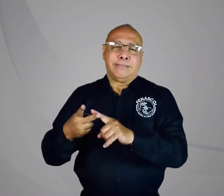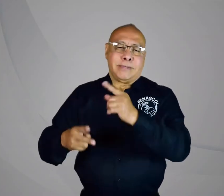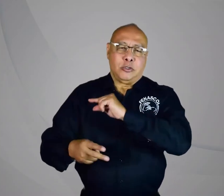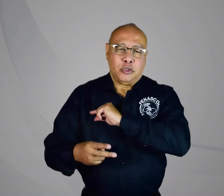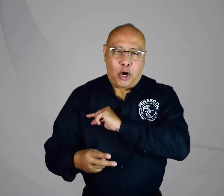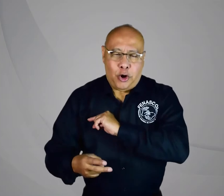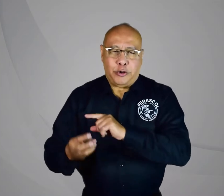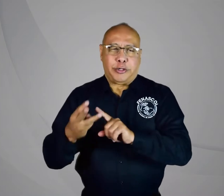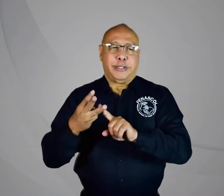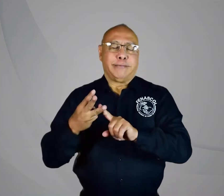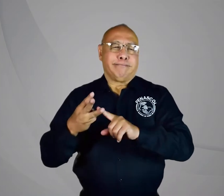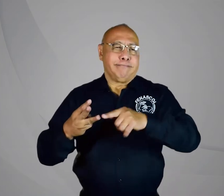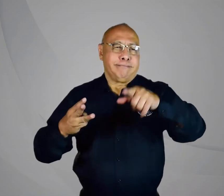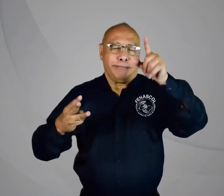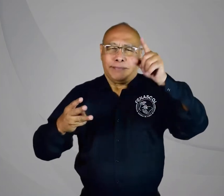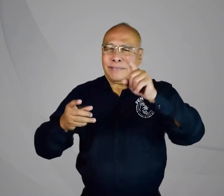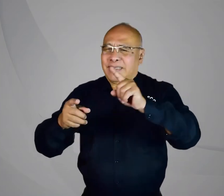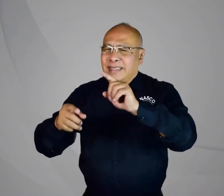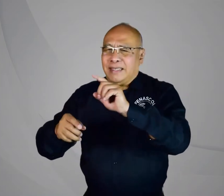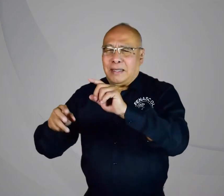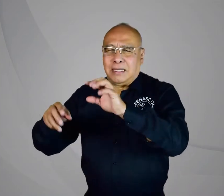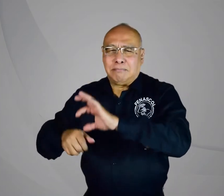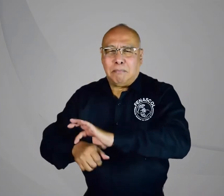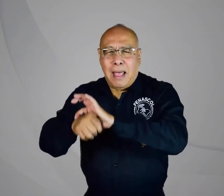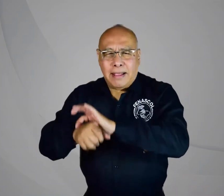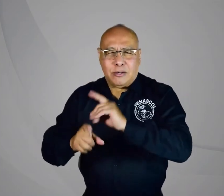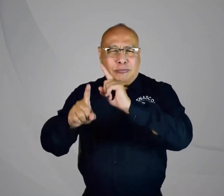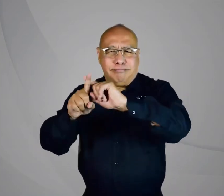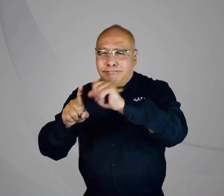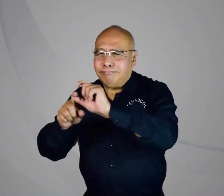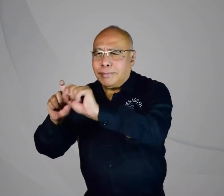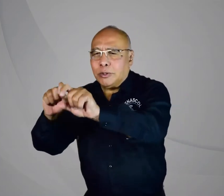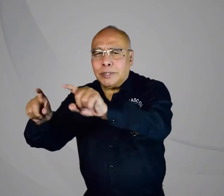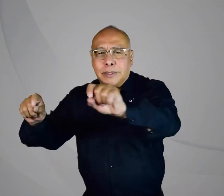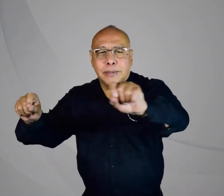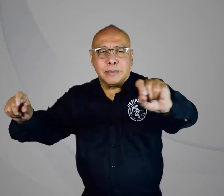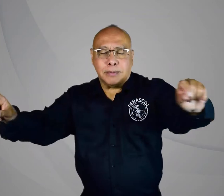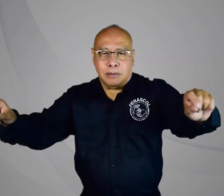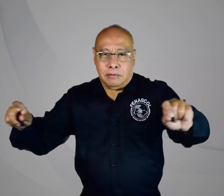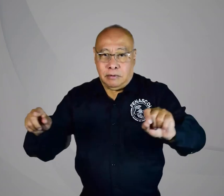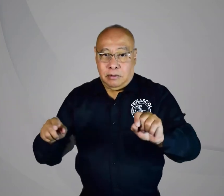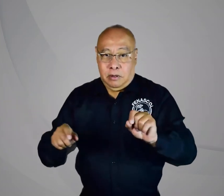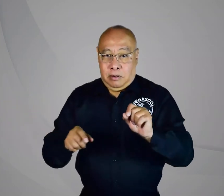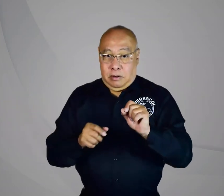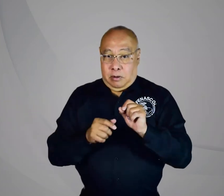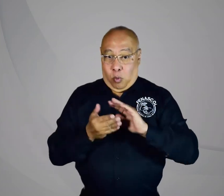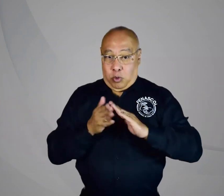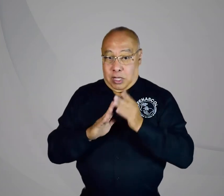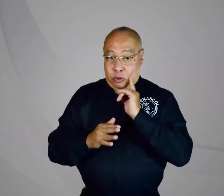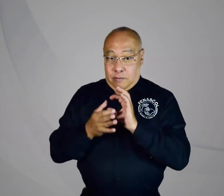universidades, al INSOR, a diferentes entidades del sector médico, consultando respecto a este asunto.